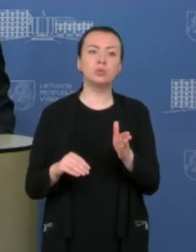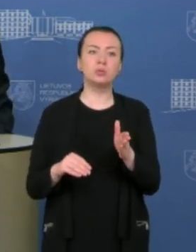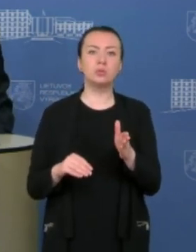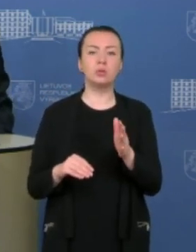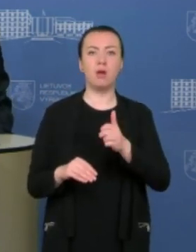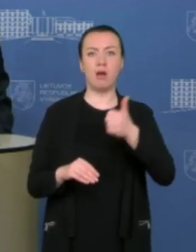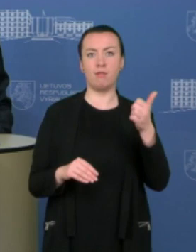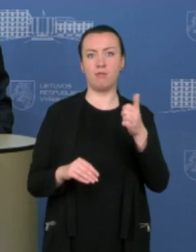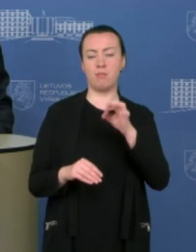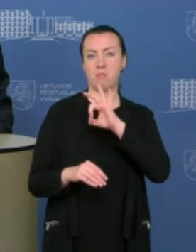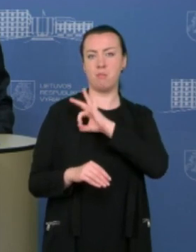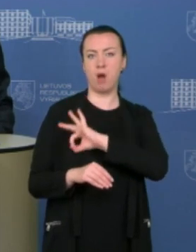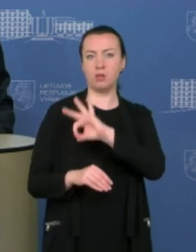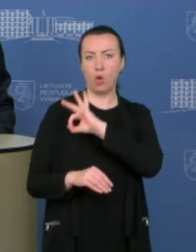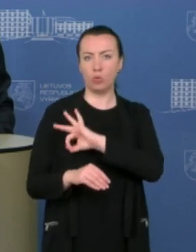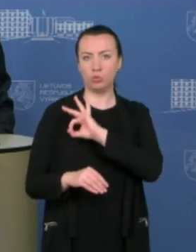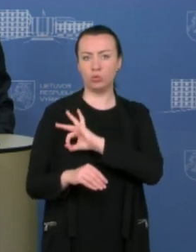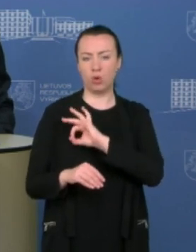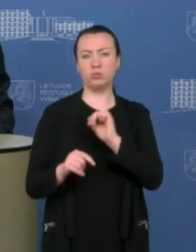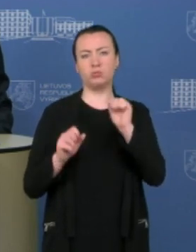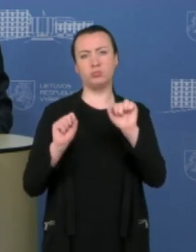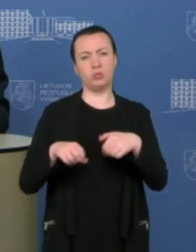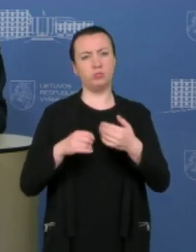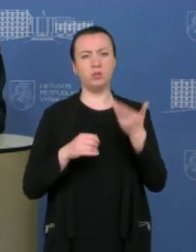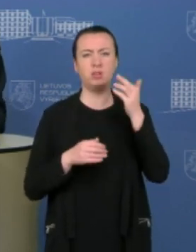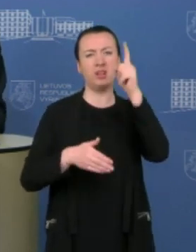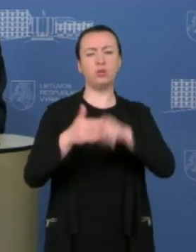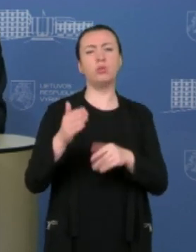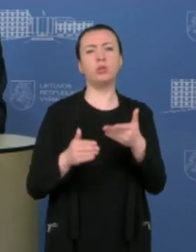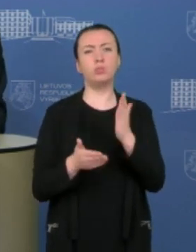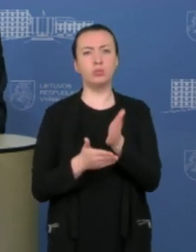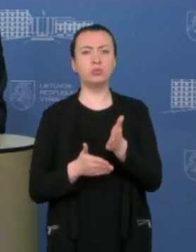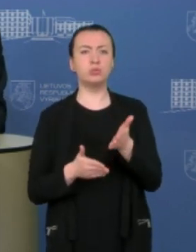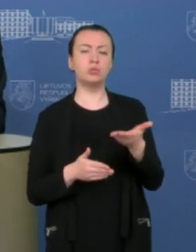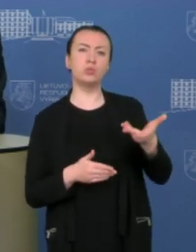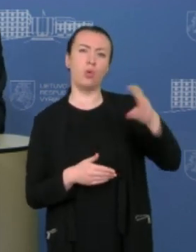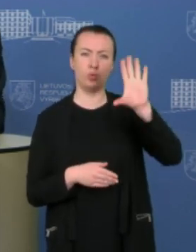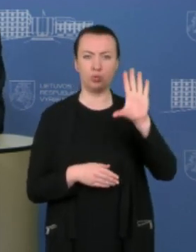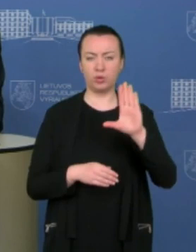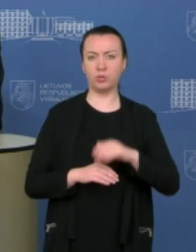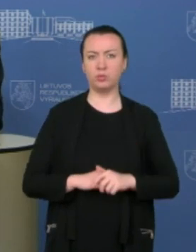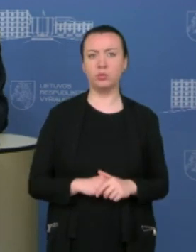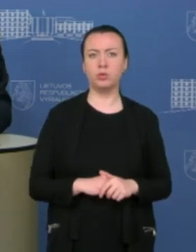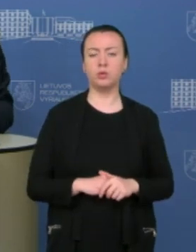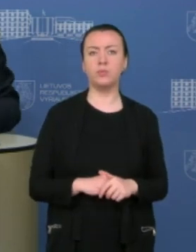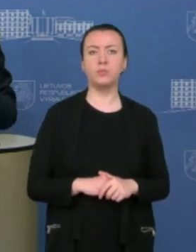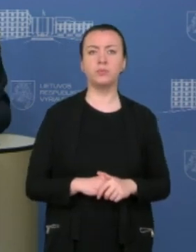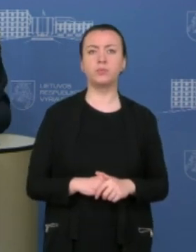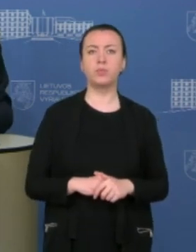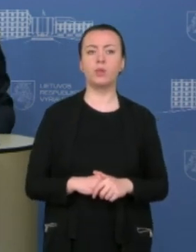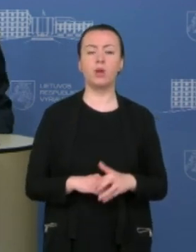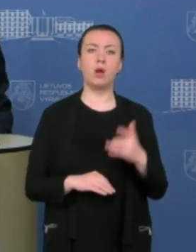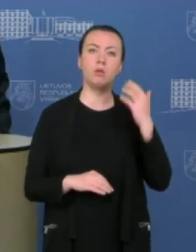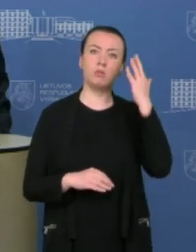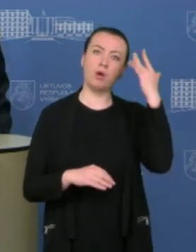mums panaudojus pirmą ir antrą siuntas, kurių dydžių susiaužinote, yra kiekvienas apie 10 tūkstančių, kad